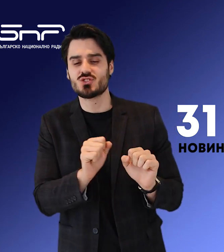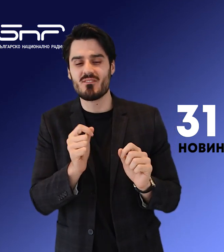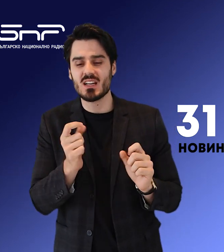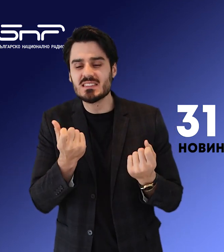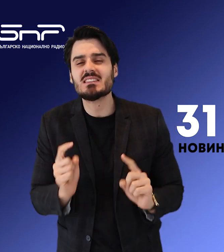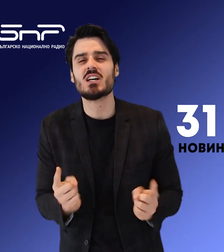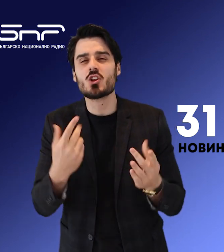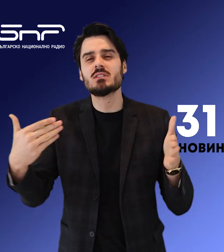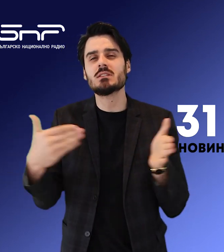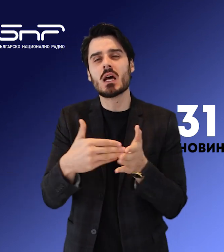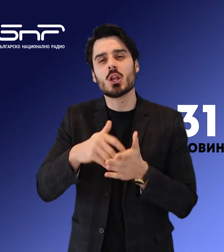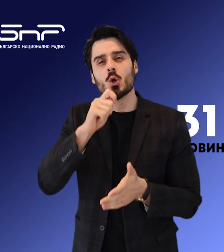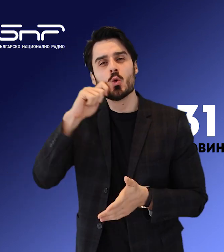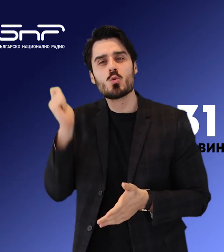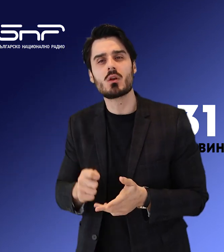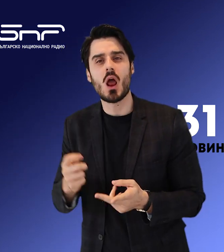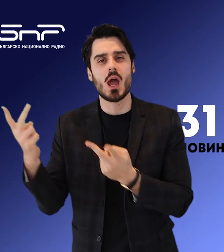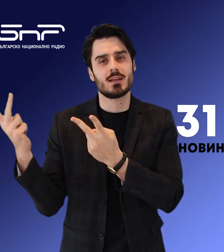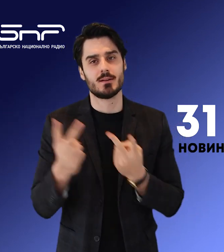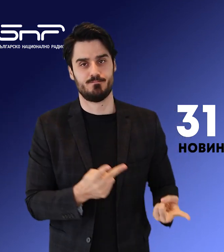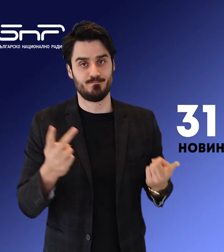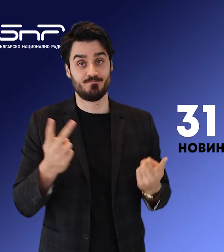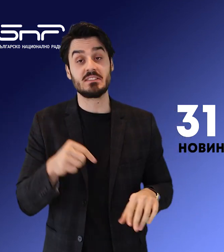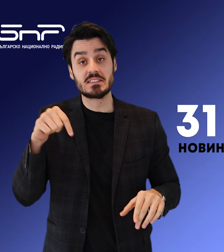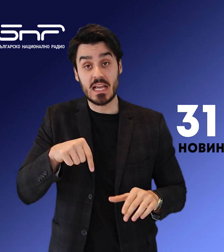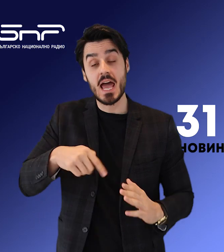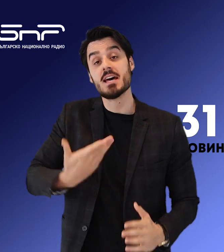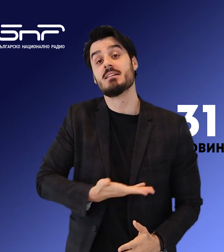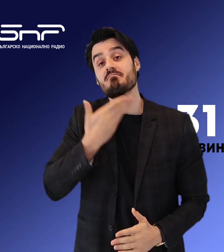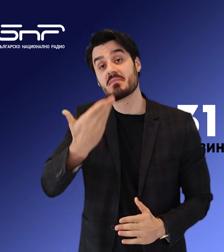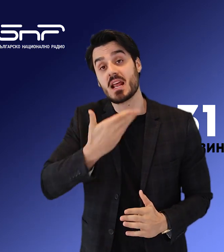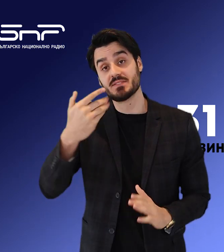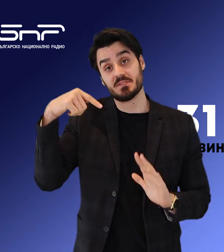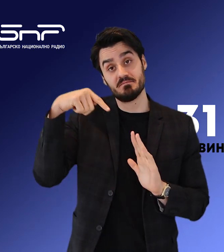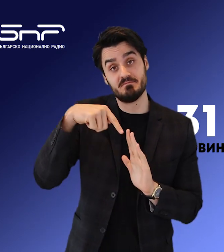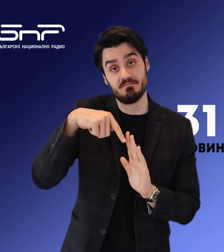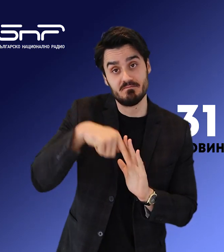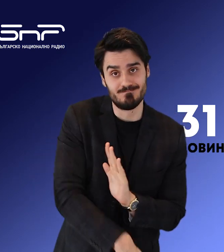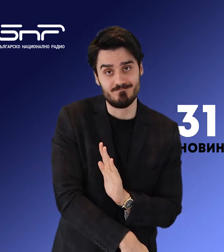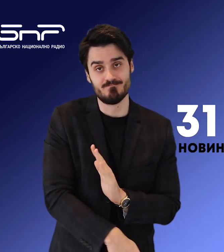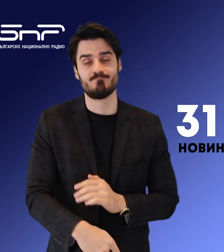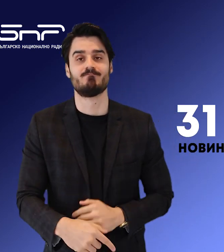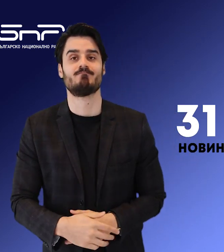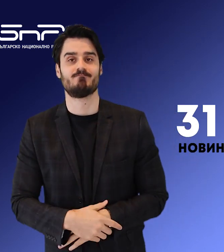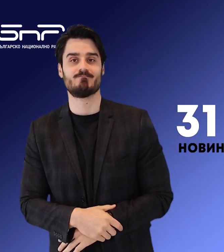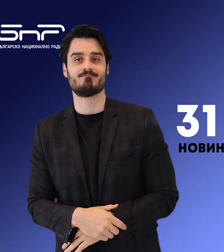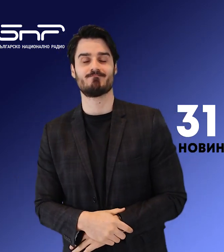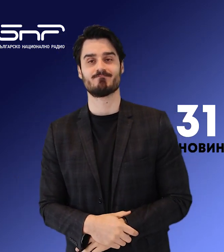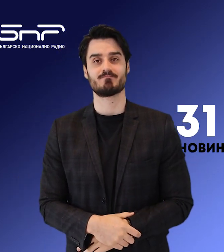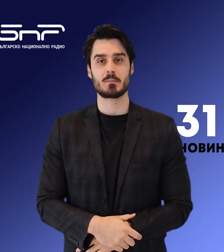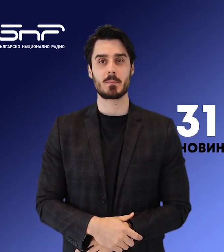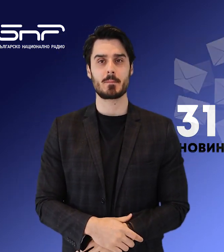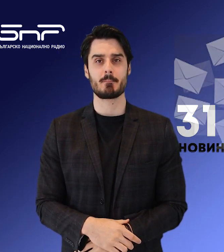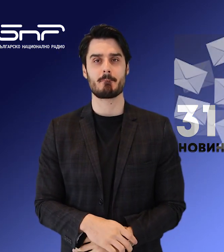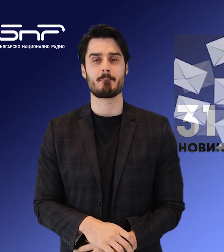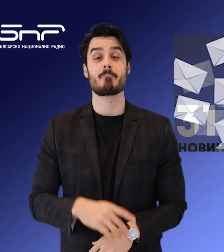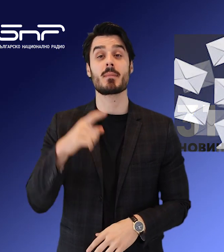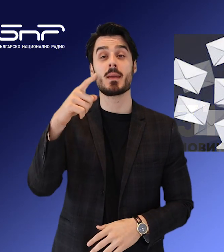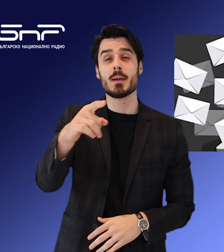интересите на бранша си. Подробностите по тези и други новини ще ви представя аз, Георгий Марков. Добър ден! Визепремирът